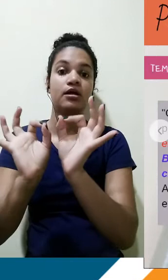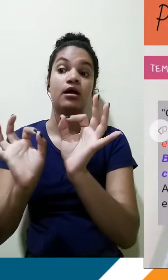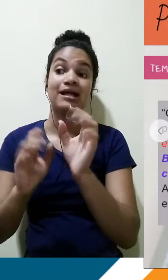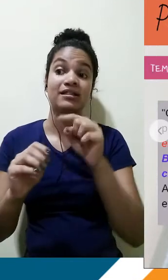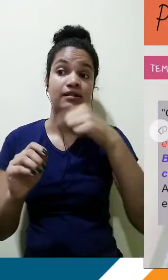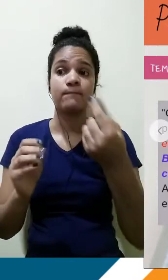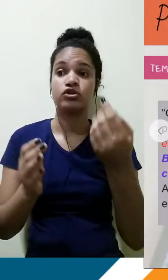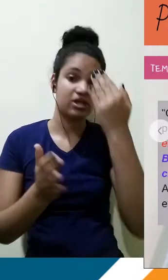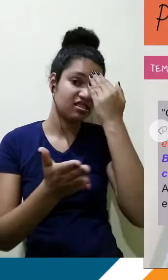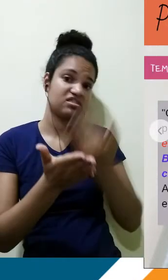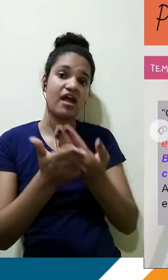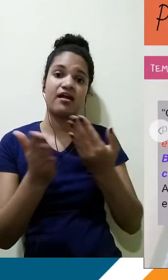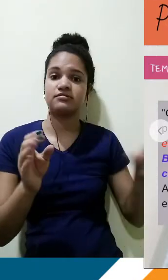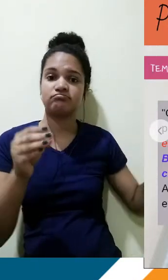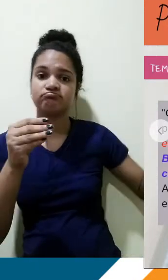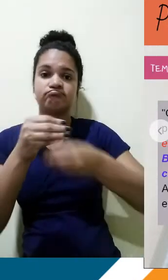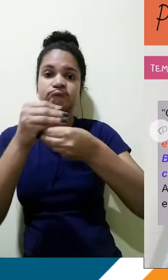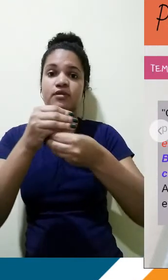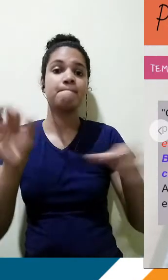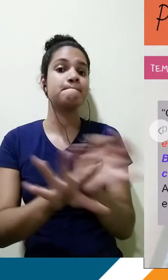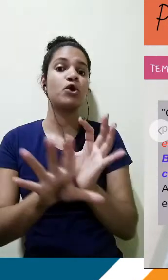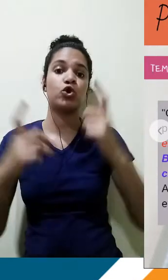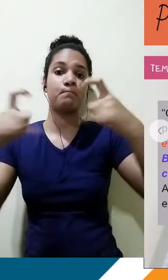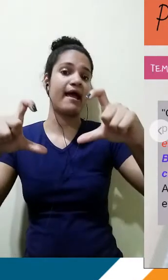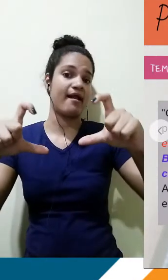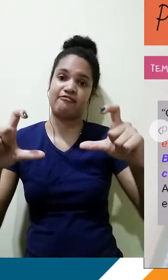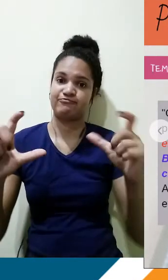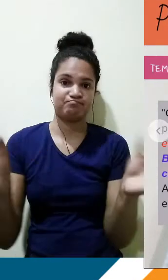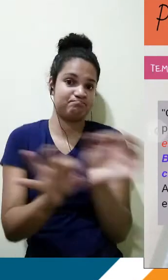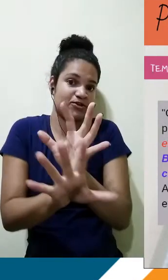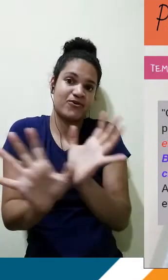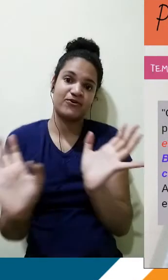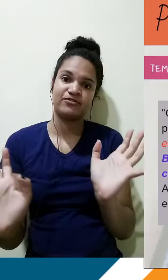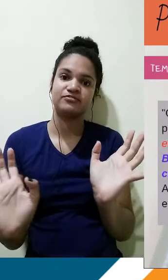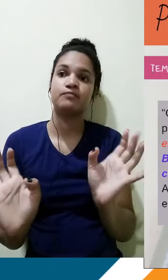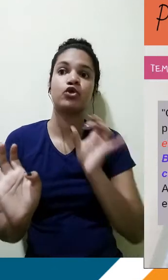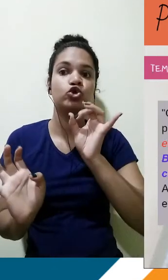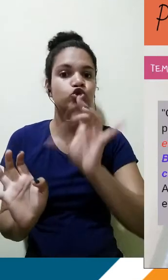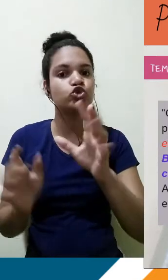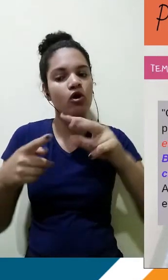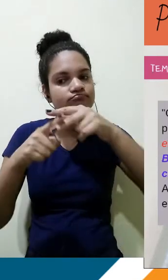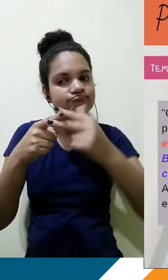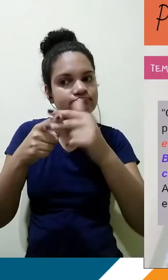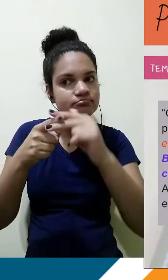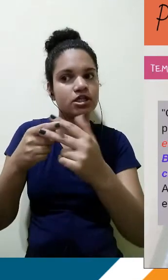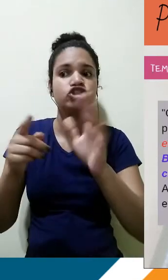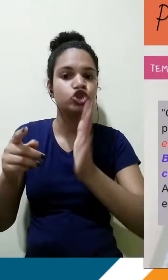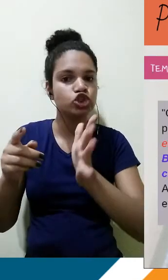tese e aí você já tem um parágrafo refeito. Maravilhoso, não é? Maravilhoso. Apenas um ajuste e a gente conseguiu construir um novo processo